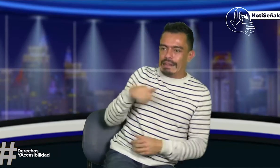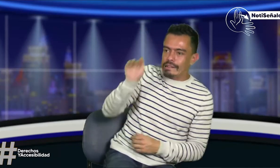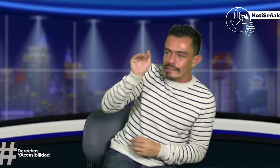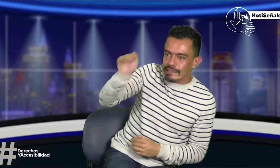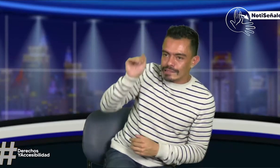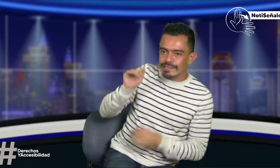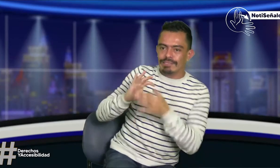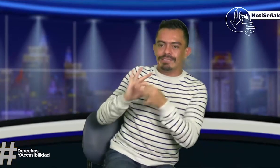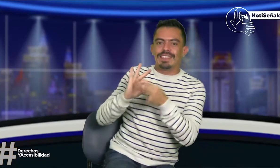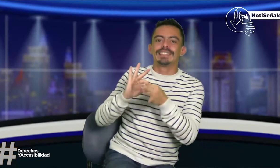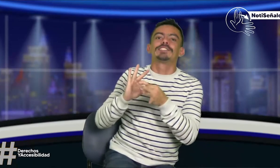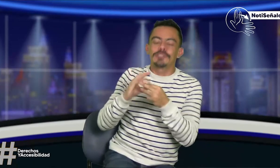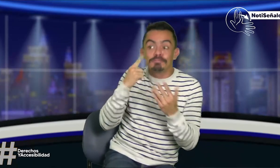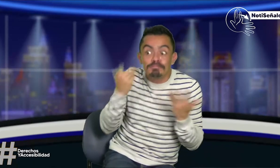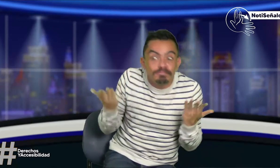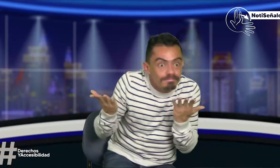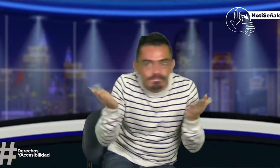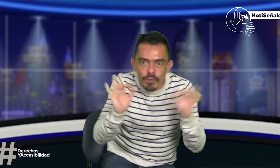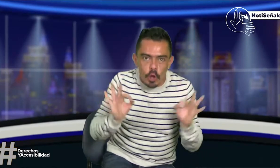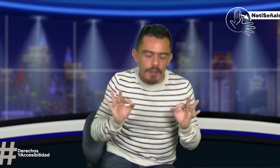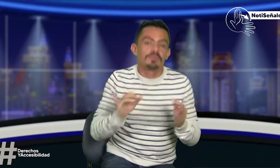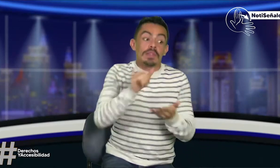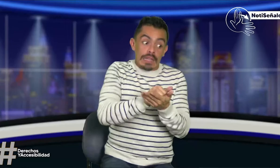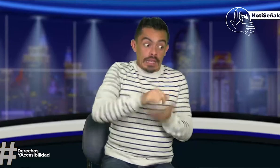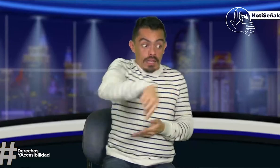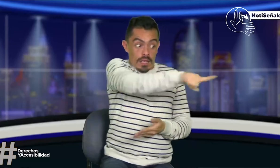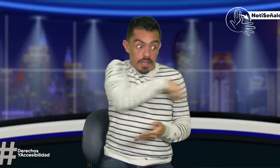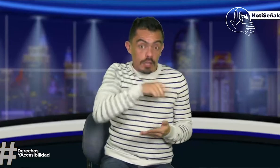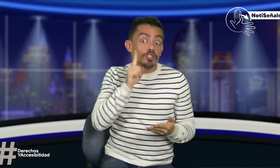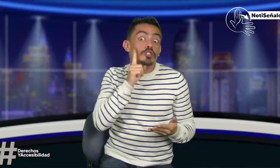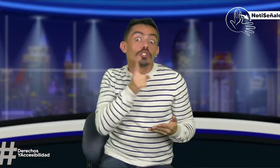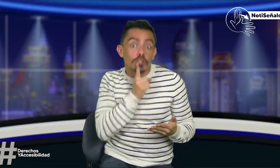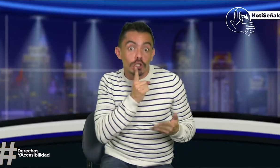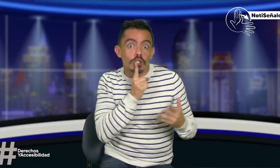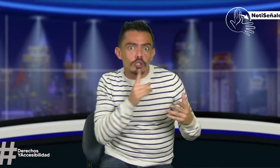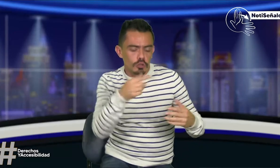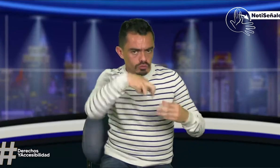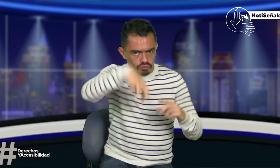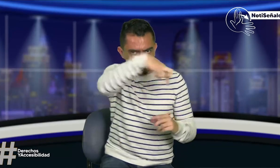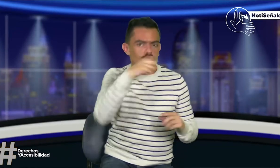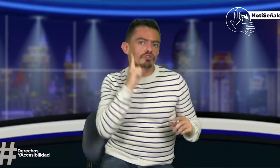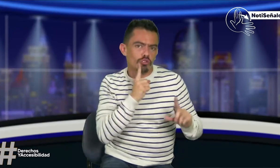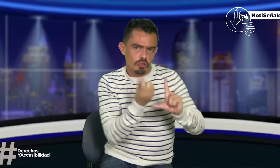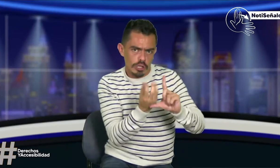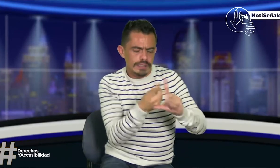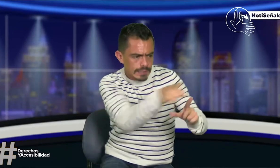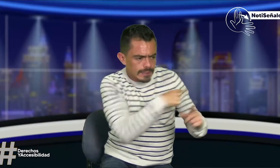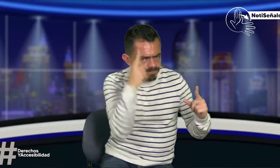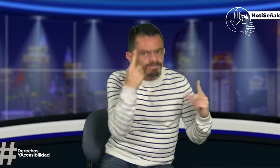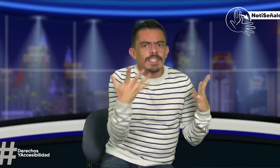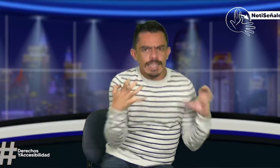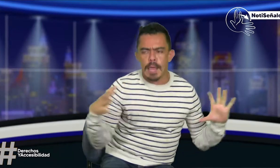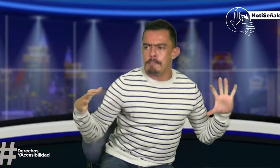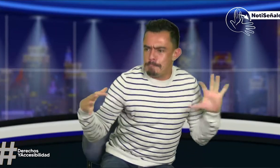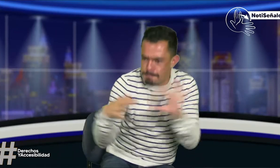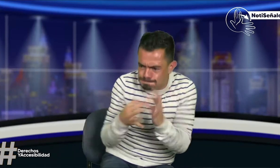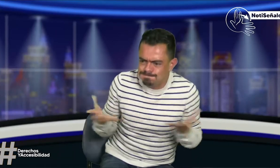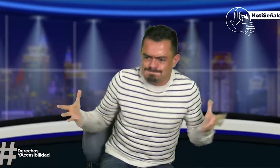tener esta unión entre todos. Obviamente, y las penascuelas decían, mire, tenemos que tener eso. Nosotros como personas sordas, profesionales,